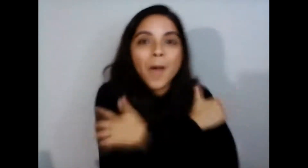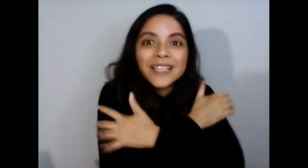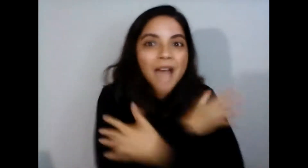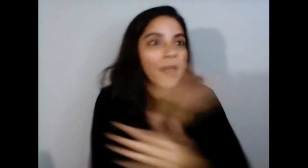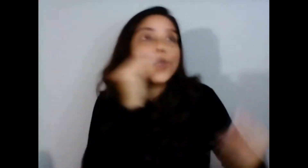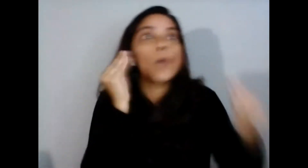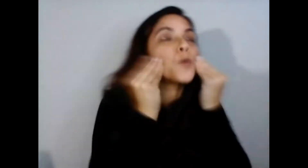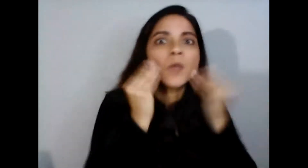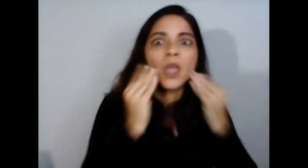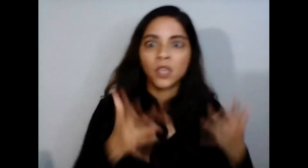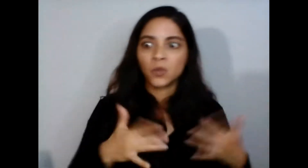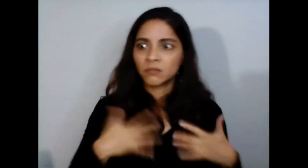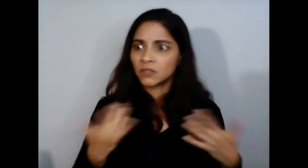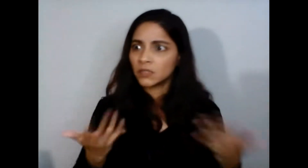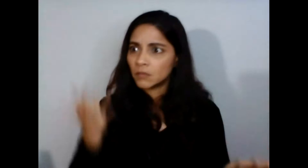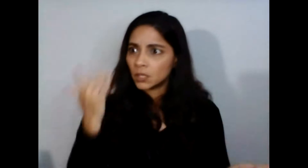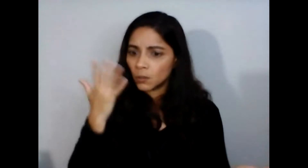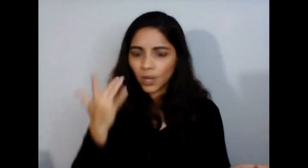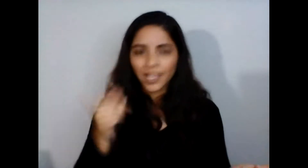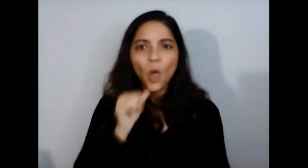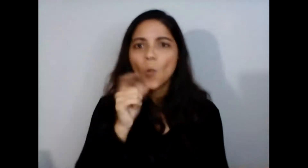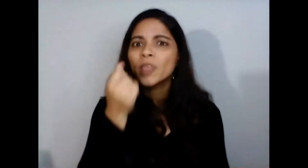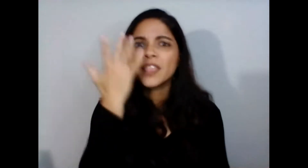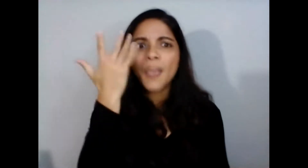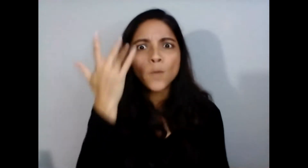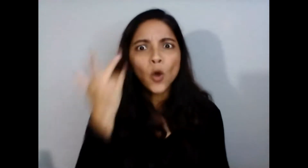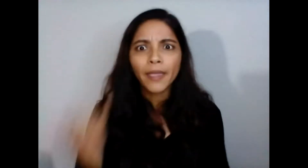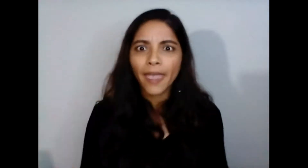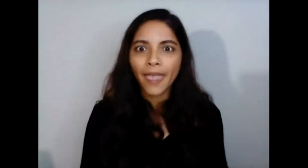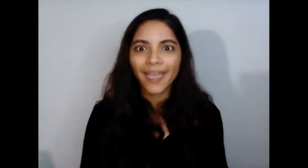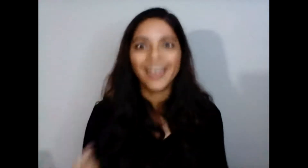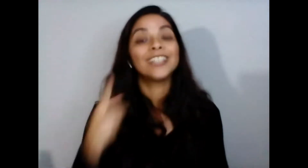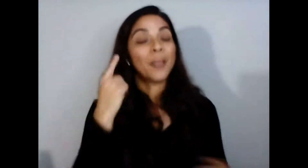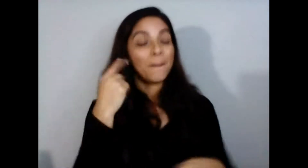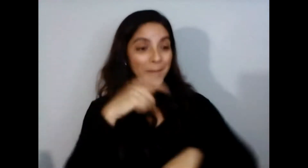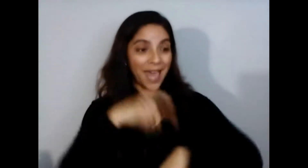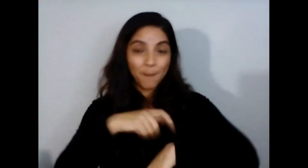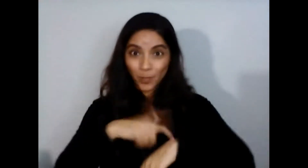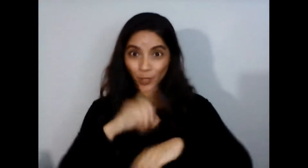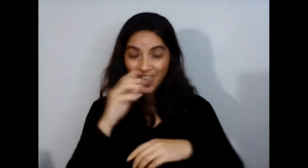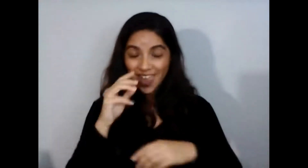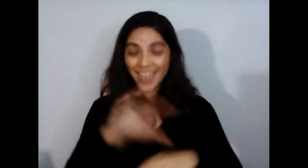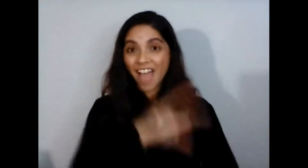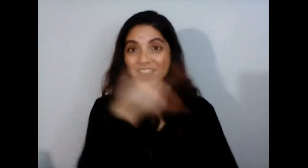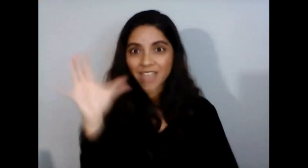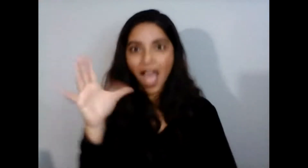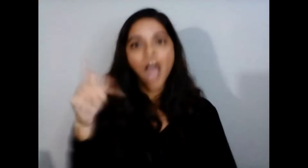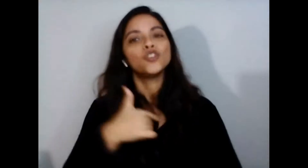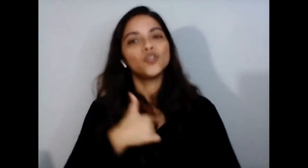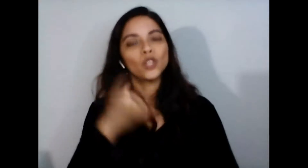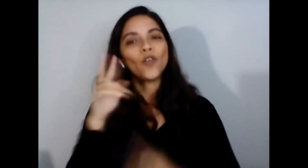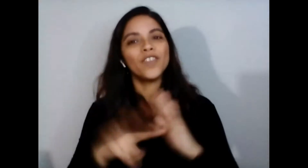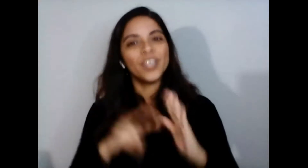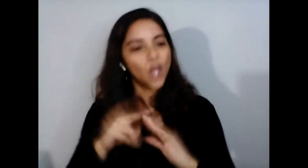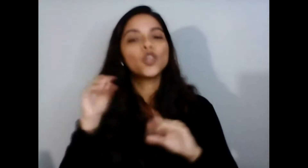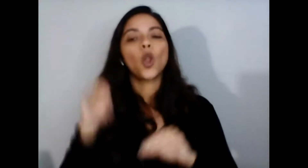yo hice un video de nuestras estampas y de nuestro barrio y ese video lo subí por facebook pero para las personas